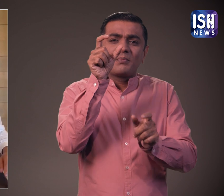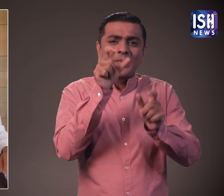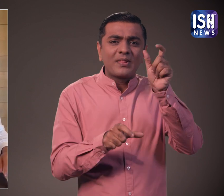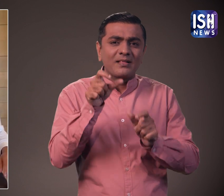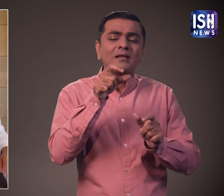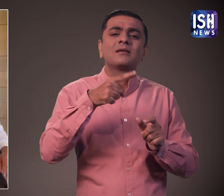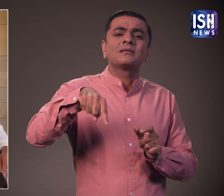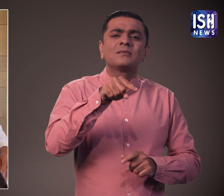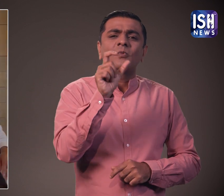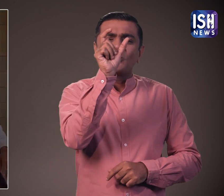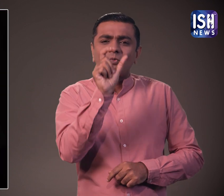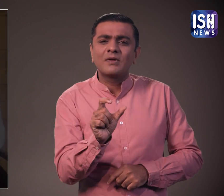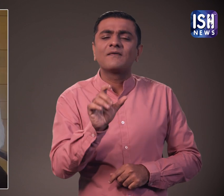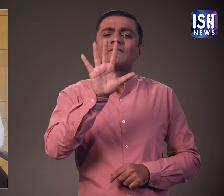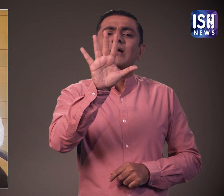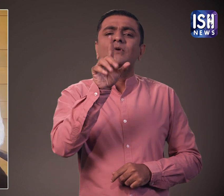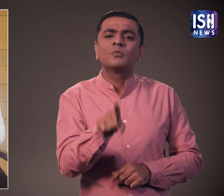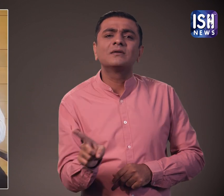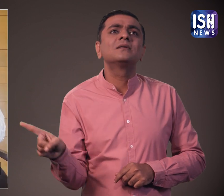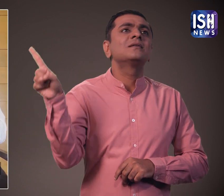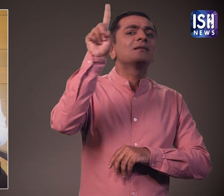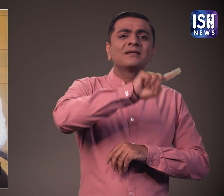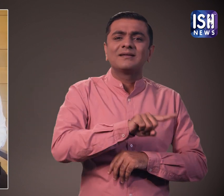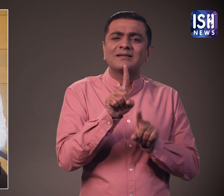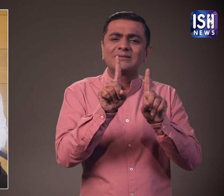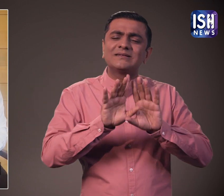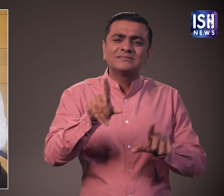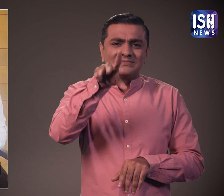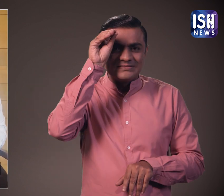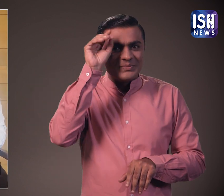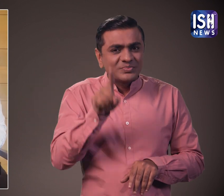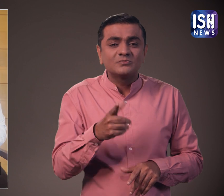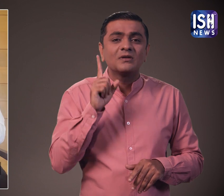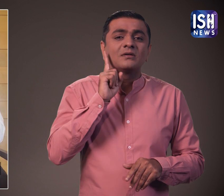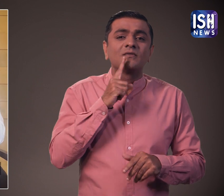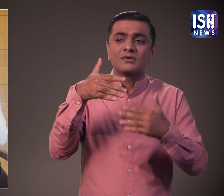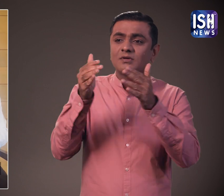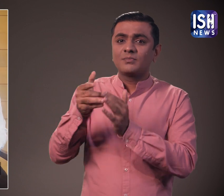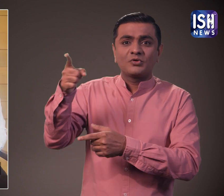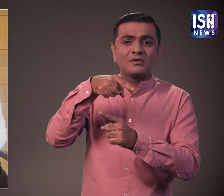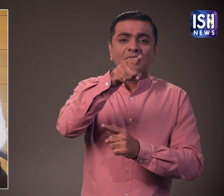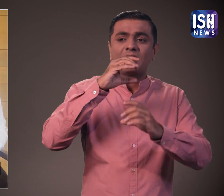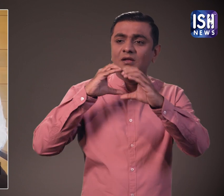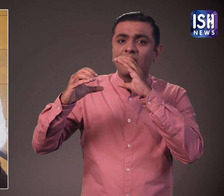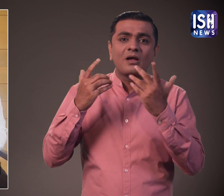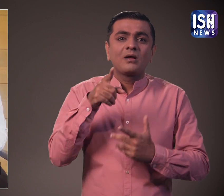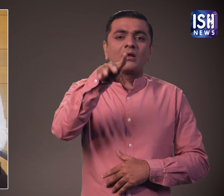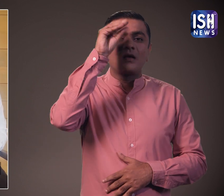सांकित एक भाषा में पांच शब्द सीखने चाहिए। डेख समुदाय के साथ समवाद करने में ये फाइदेबंध होगा।